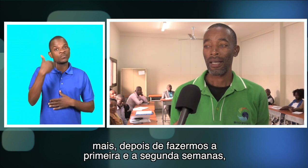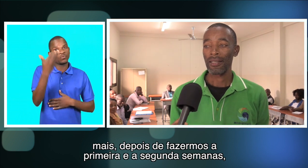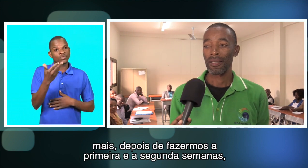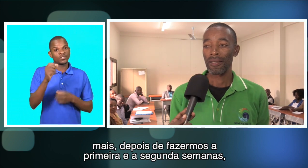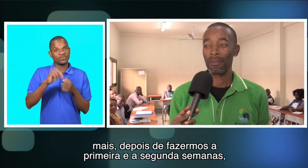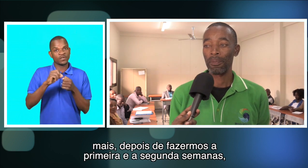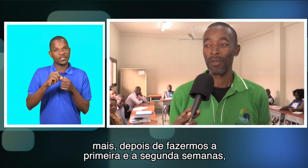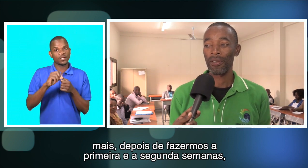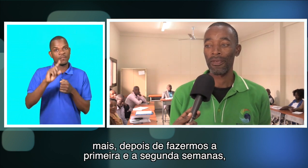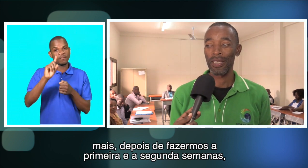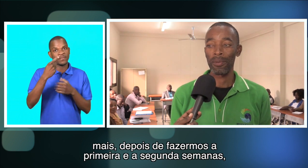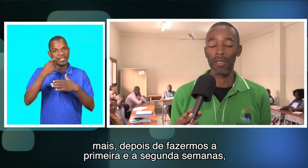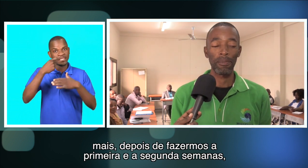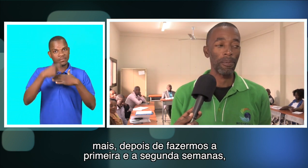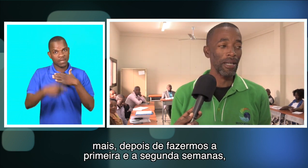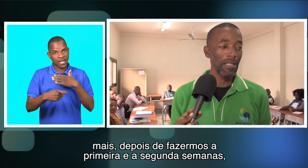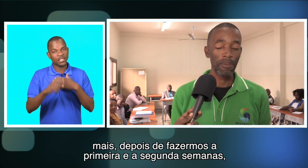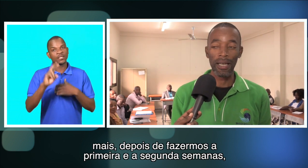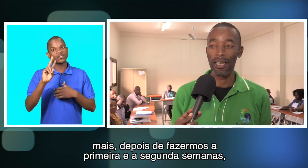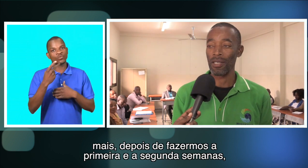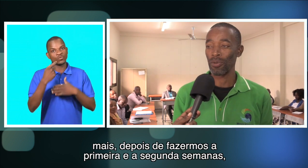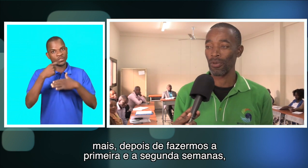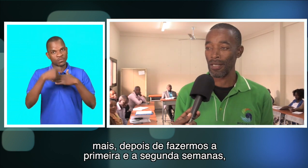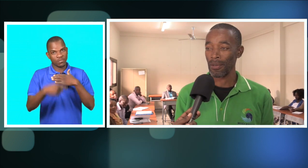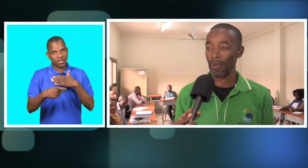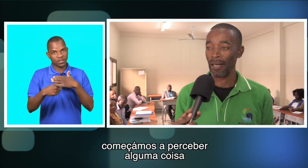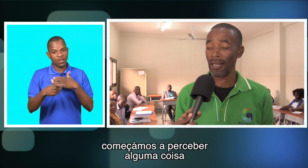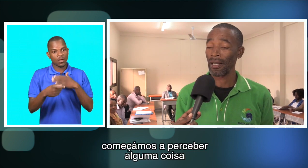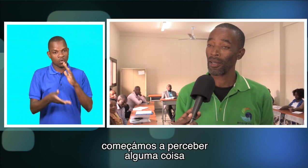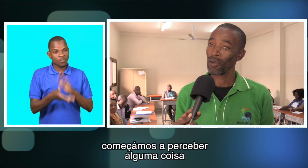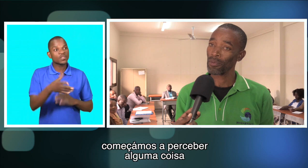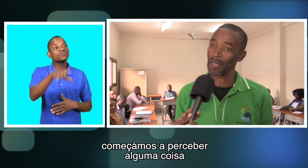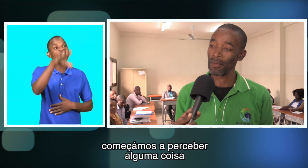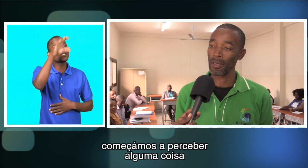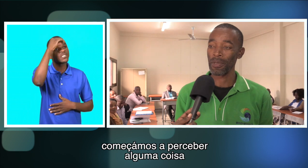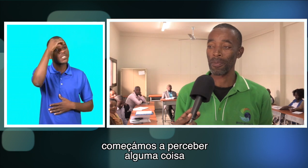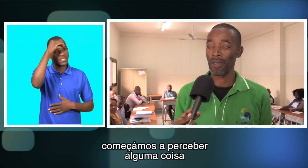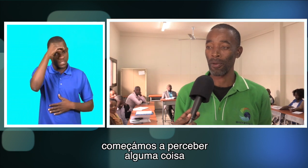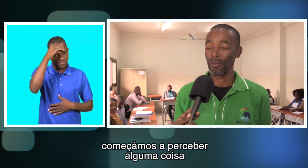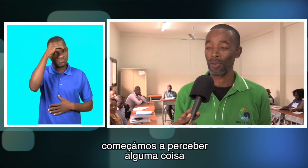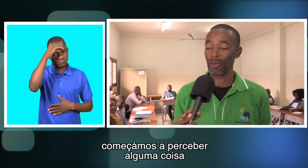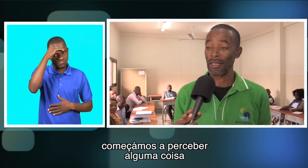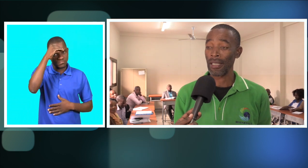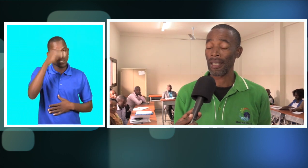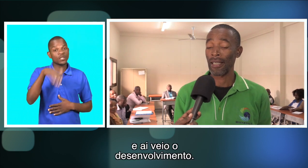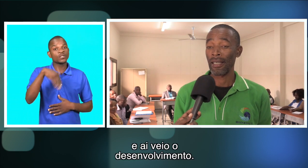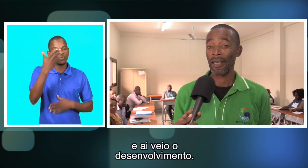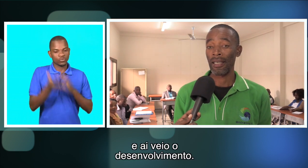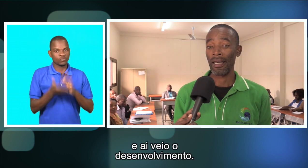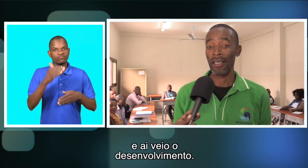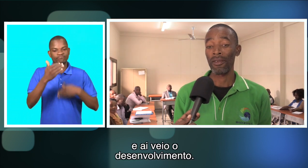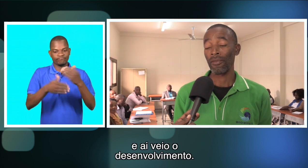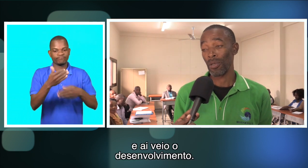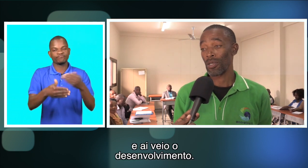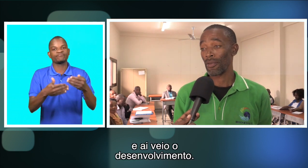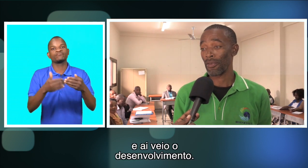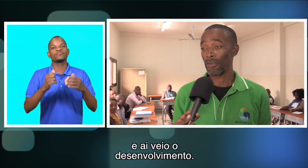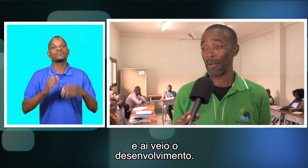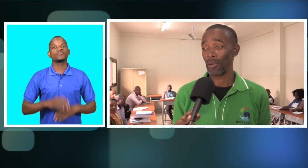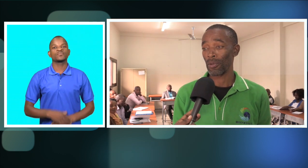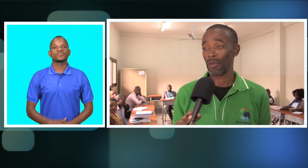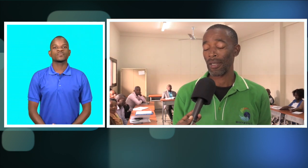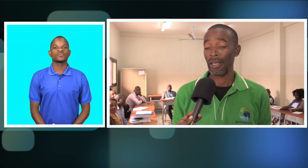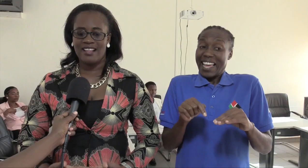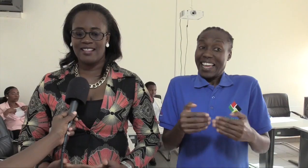Mas depois de fazermos a primeira semana e a segunda semana Começamos a perceber alguma coisa E aí vem o